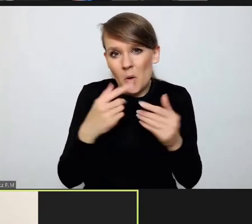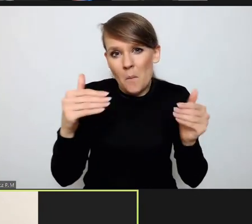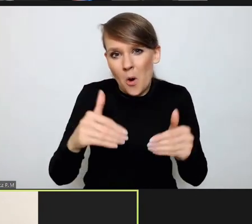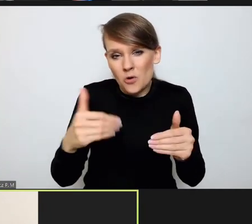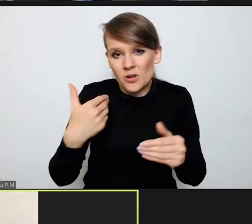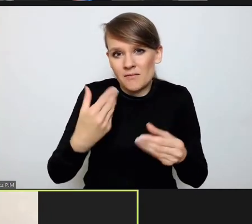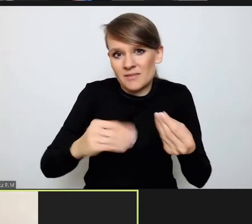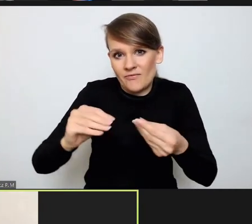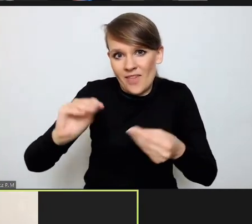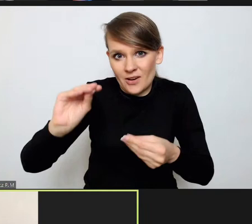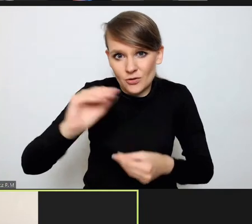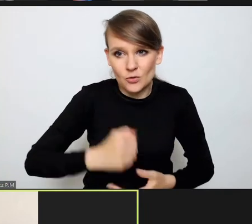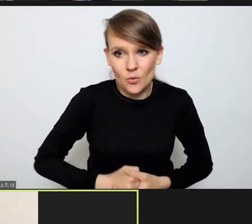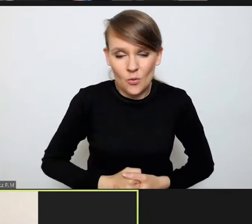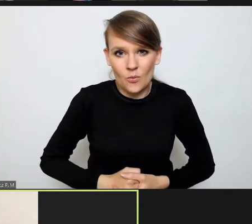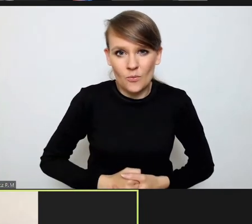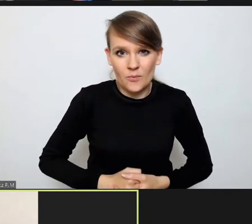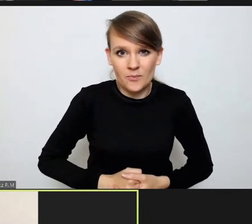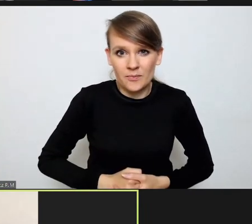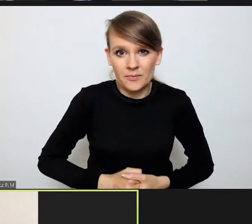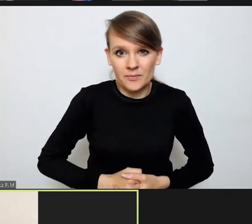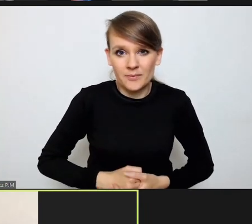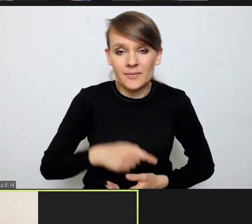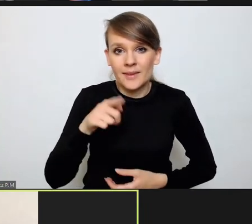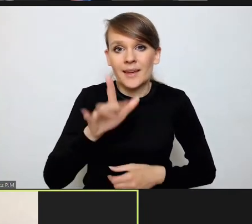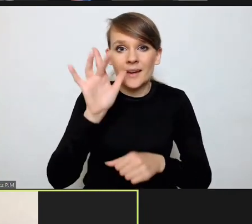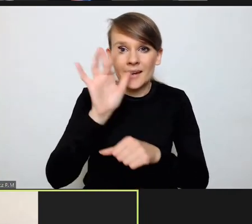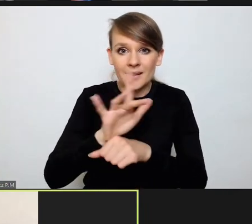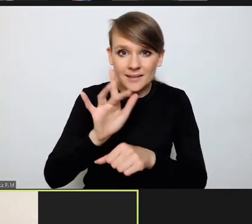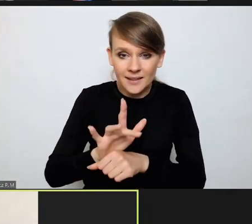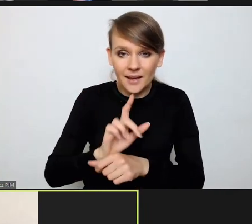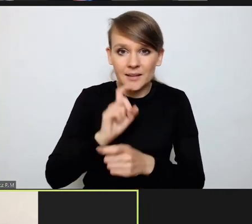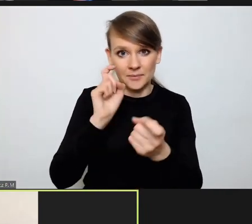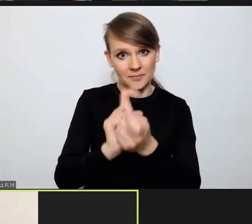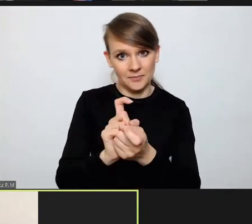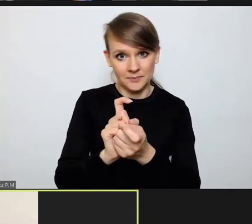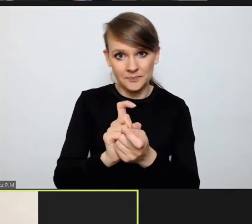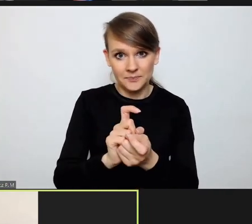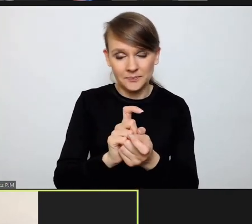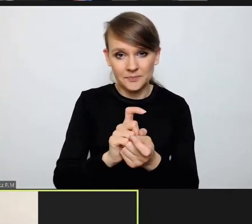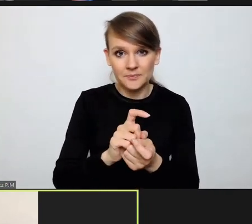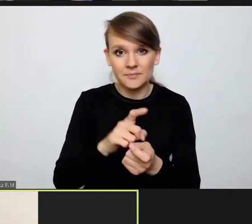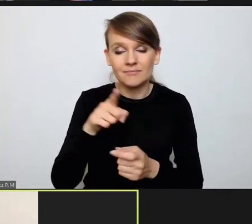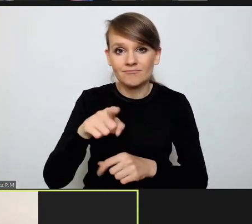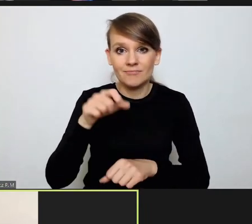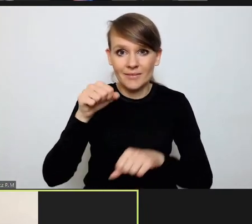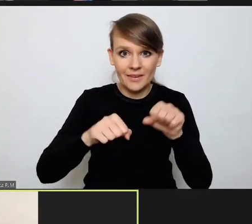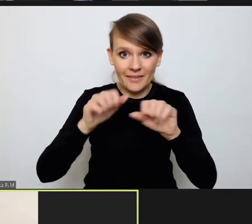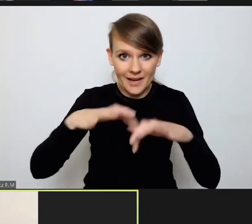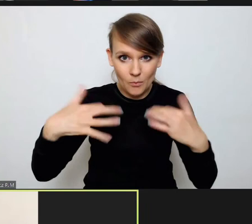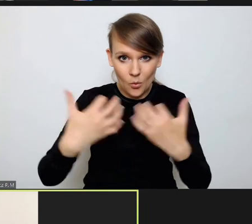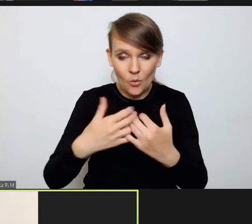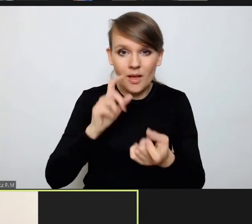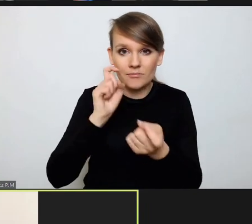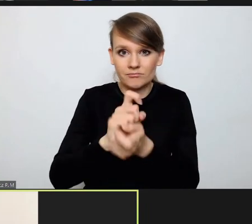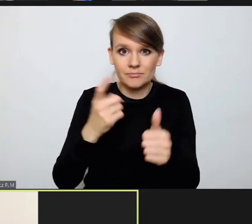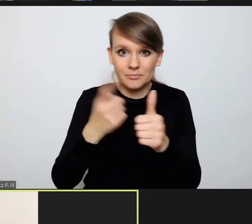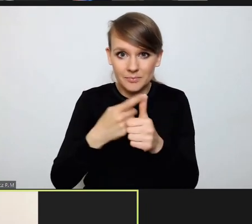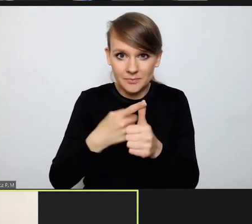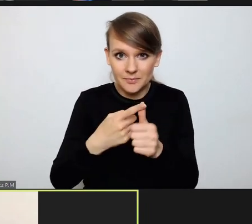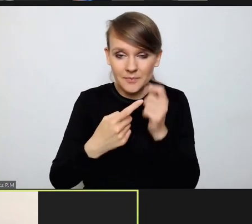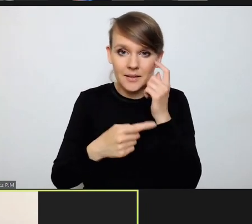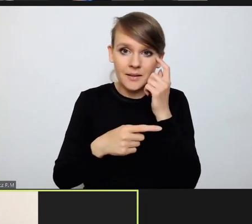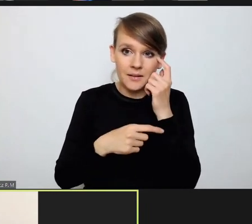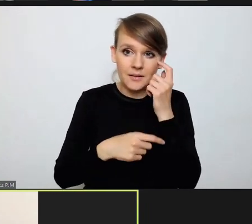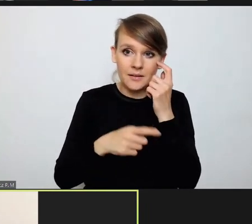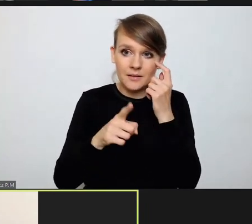nasiliła. To jest krytyka, która zarzuca Trybunałowi po pierwsze to, choć to zarzuty głównie do instytucji